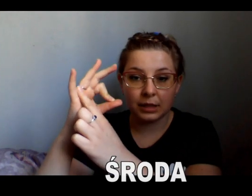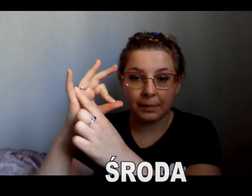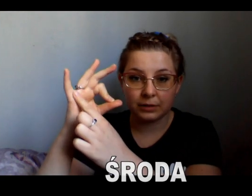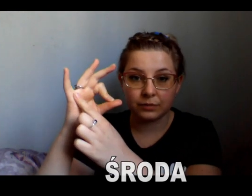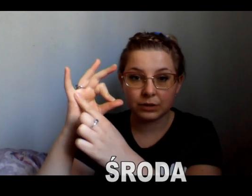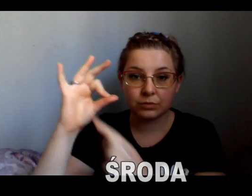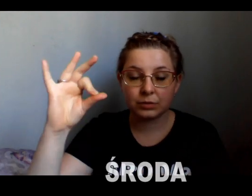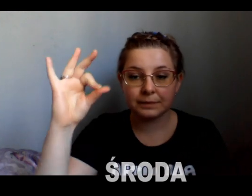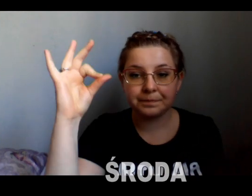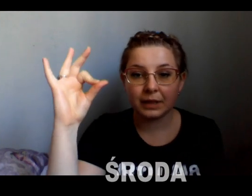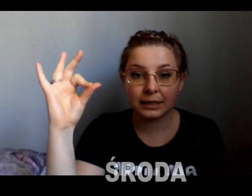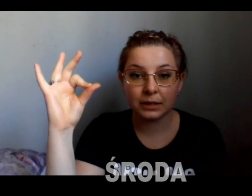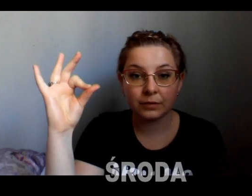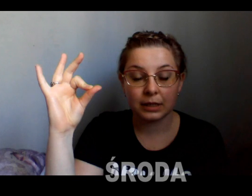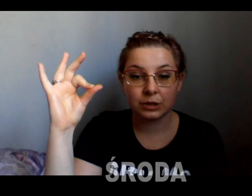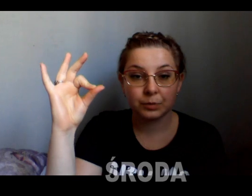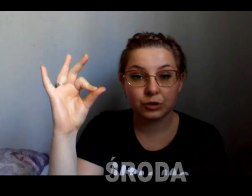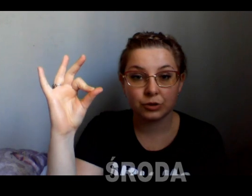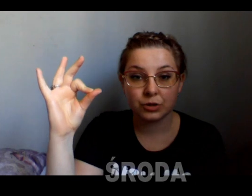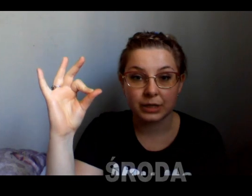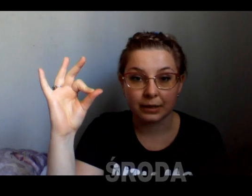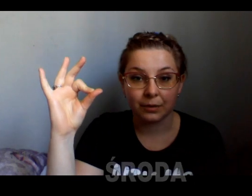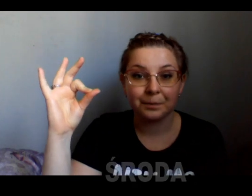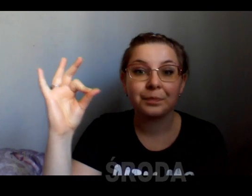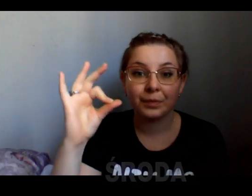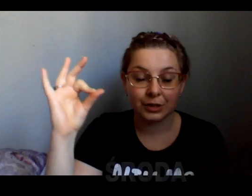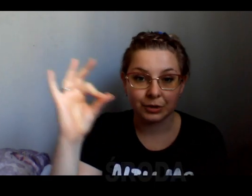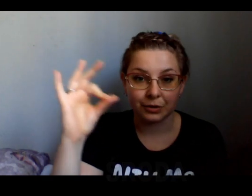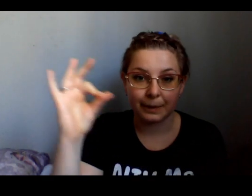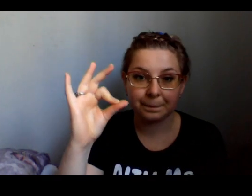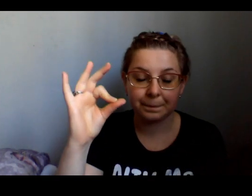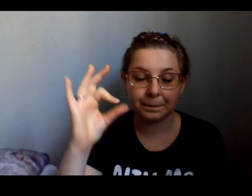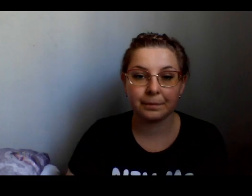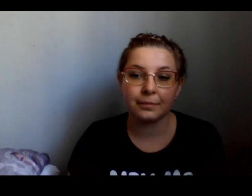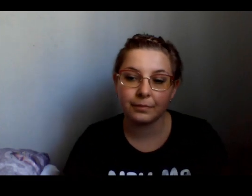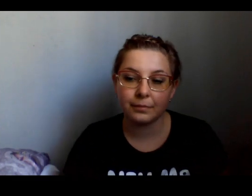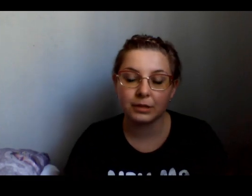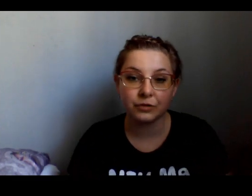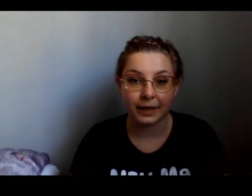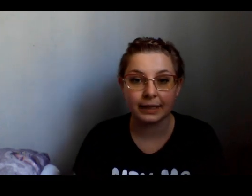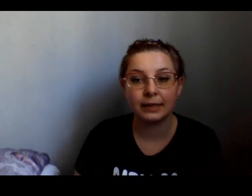palców jest u góry i znowu należy potrząsnąć ręką. Środa. Czwartek.